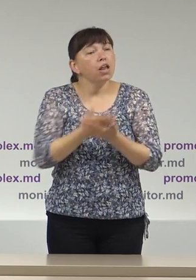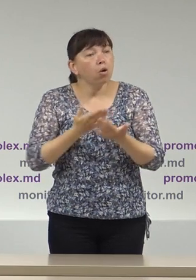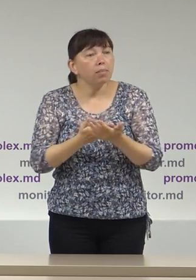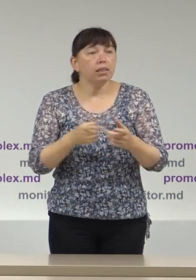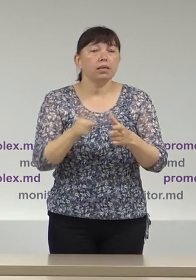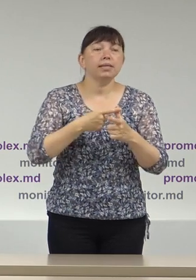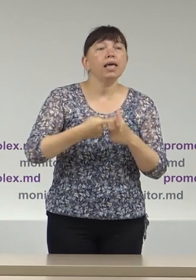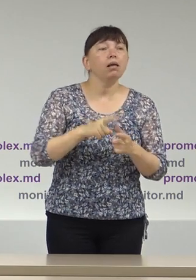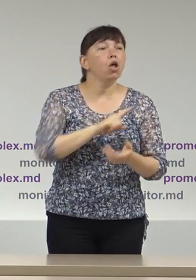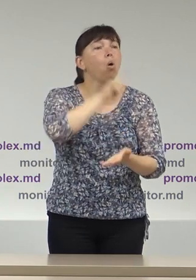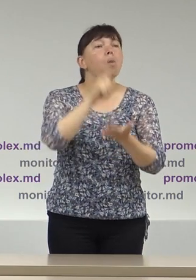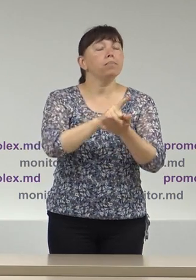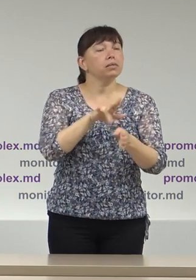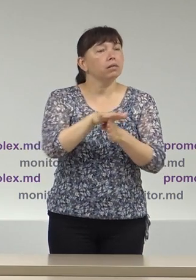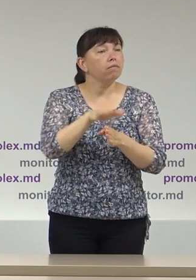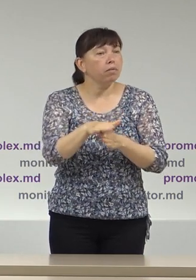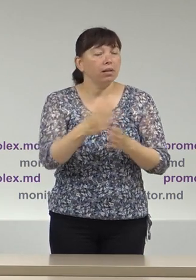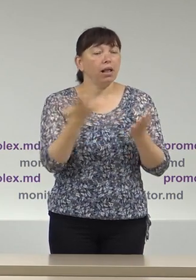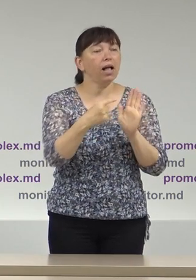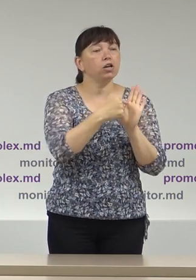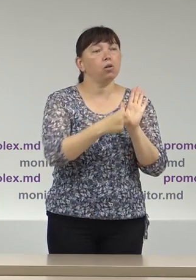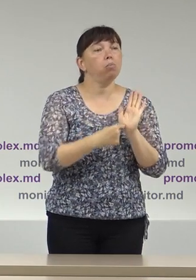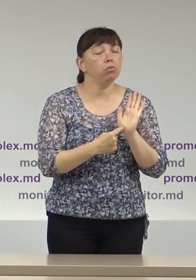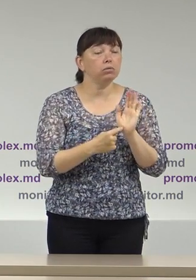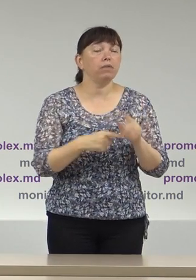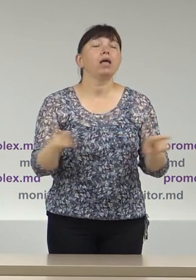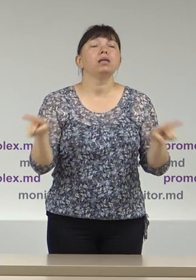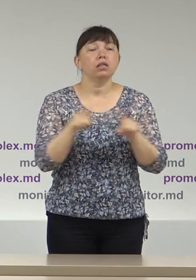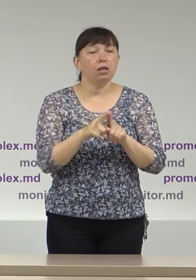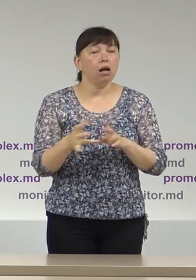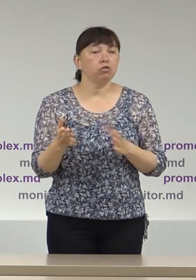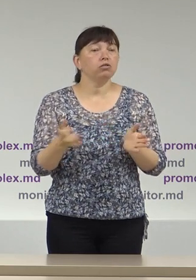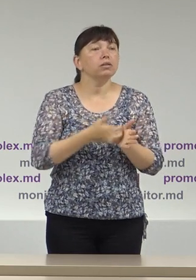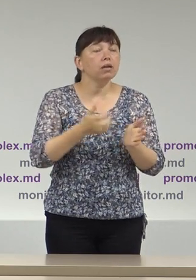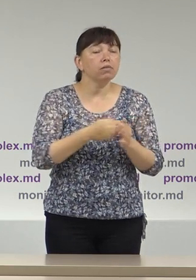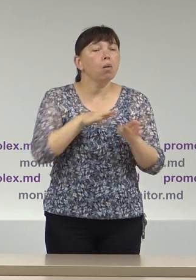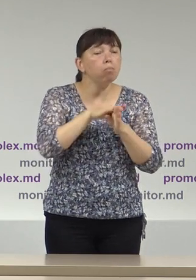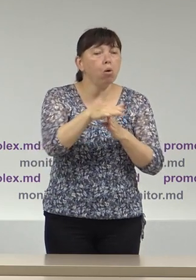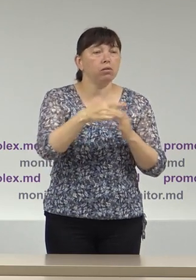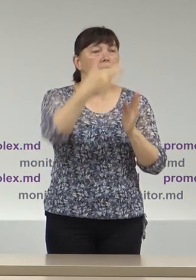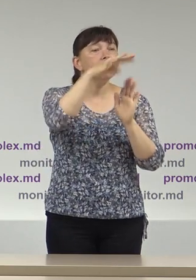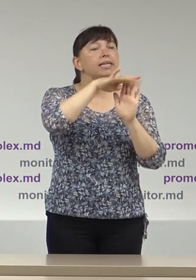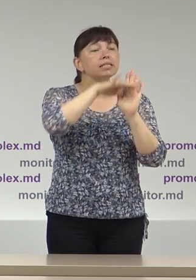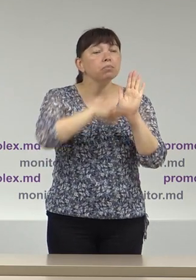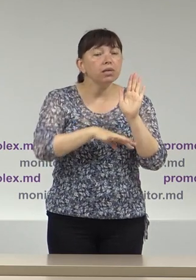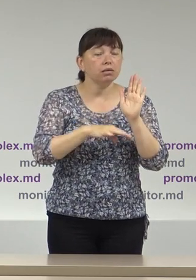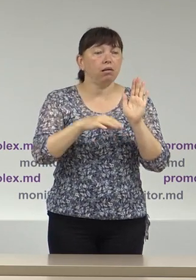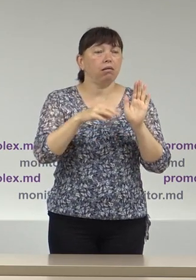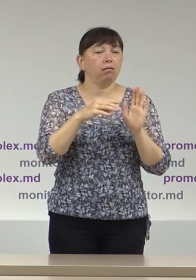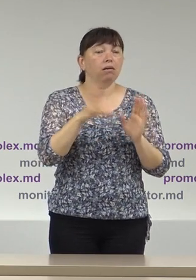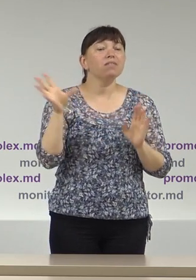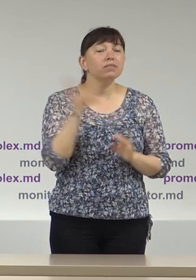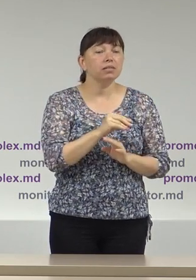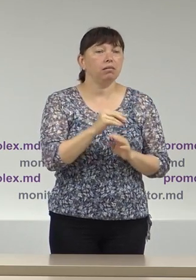obligatoriu a unor prevederi. De asemenea, lipsește o listă completă a echipamentului care trebuie să fie